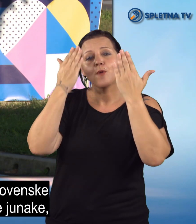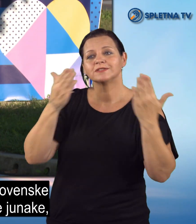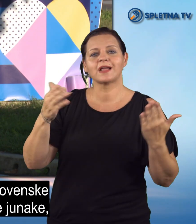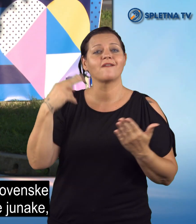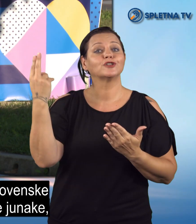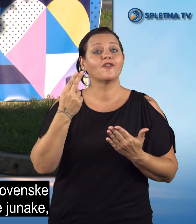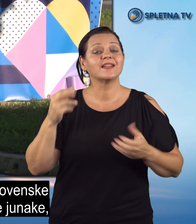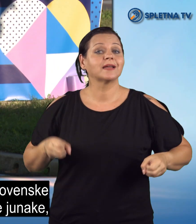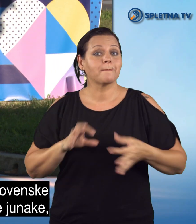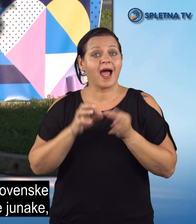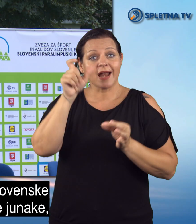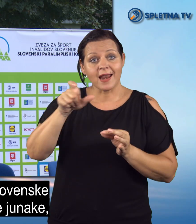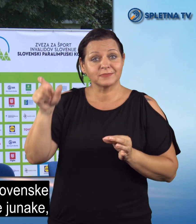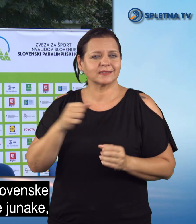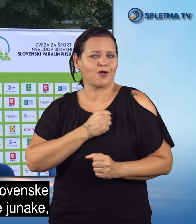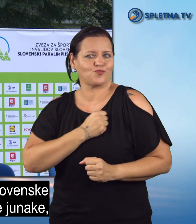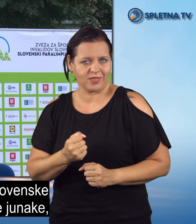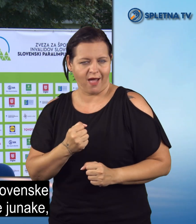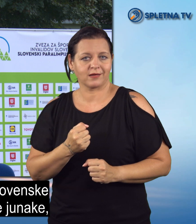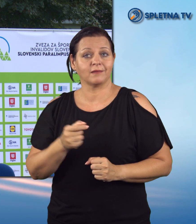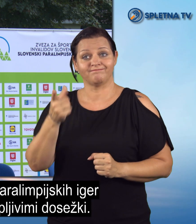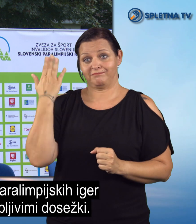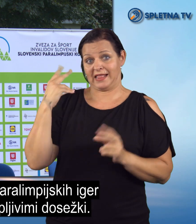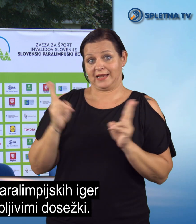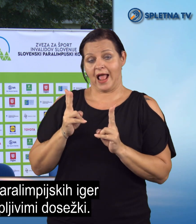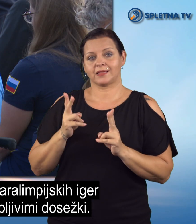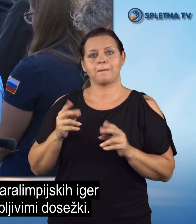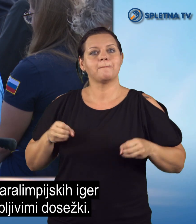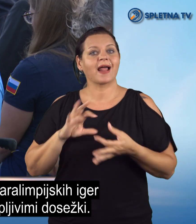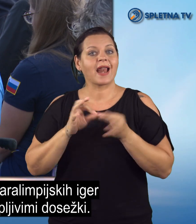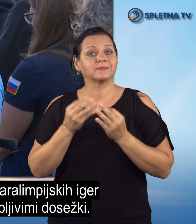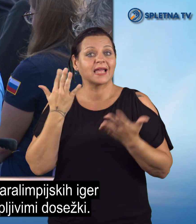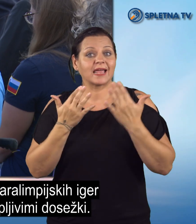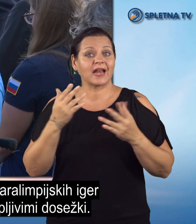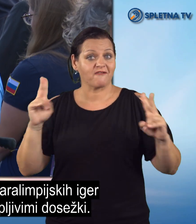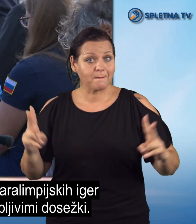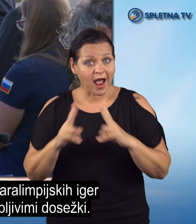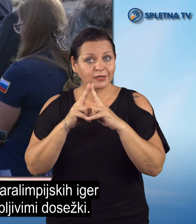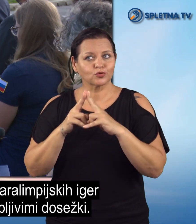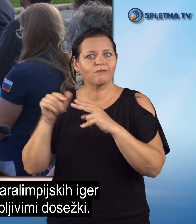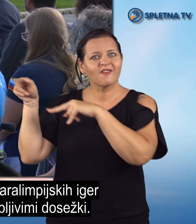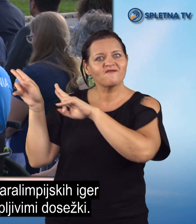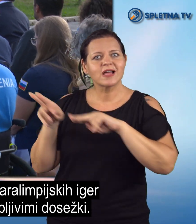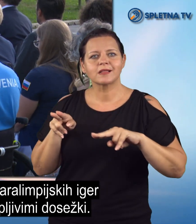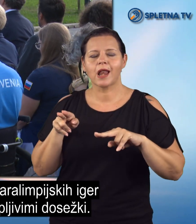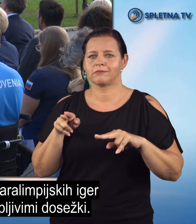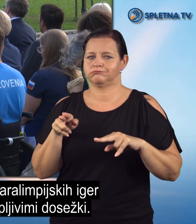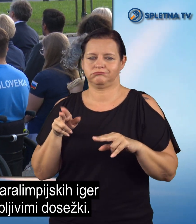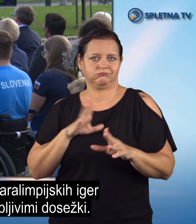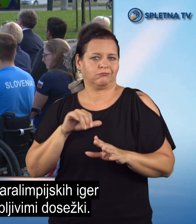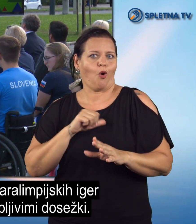paraolimpijske junake, ki so se z nedavnih paraolimpijskih igr v Parizu vrnili z osupljivimi dosežki.